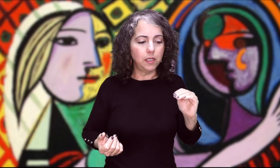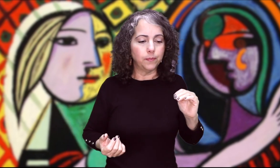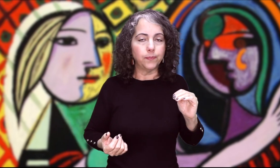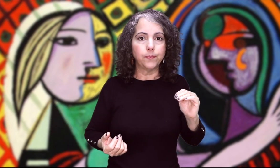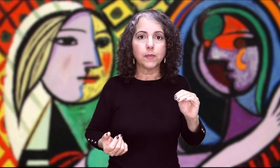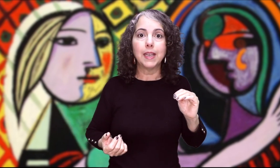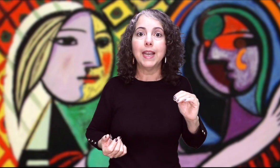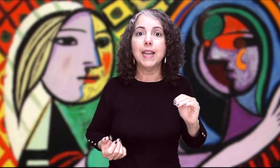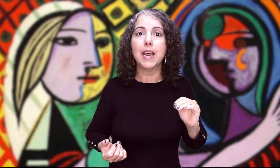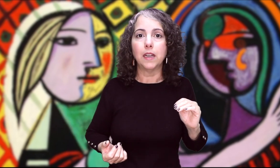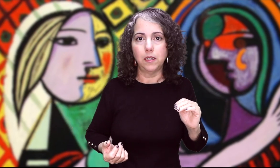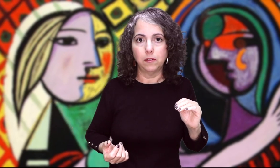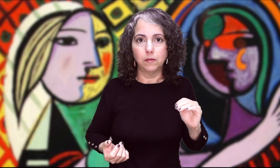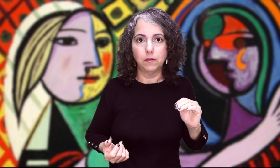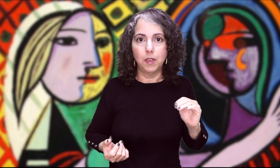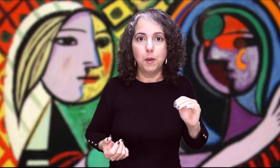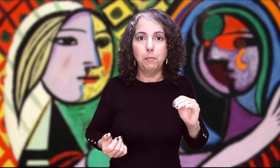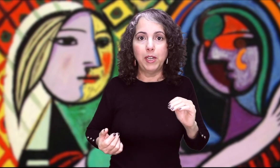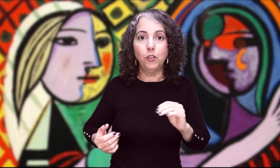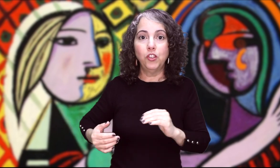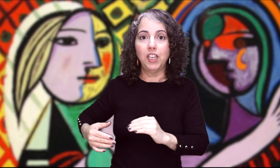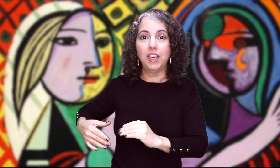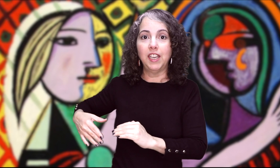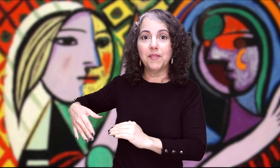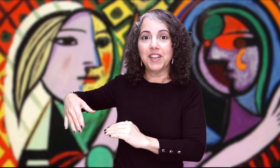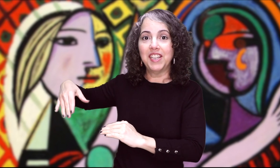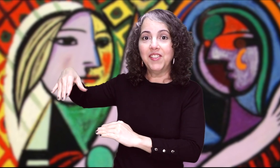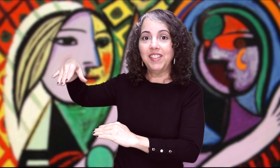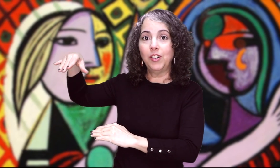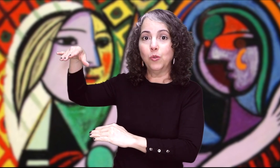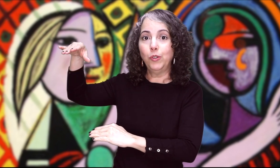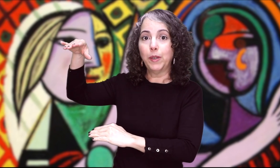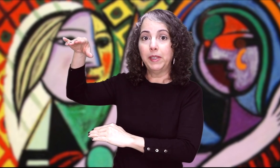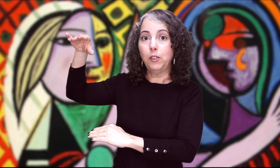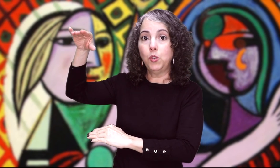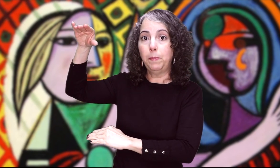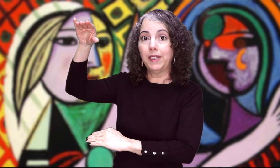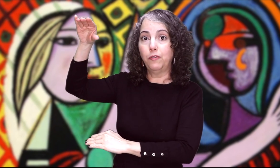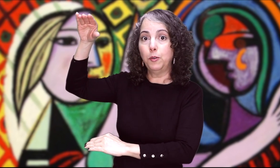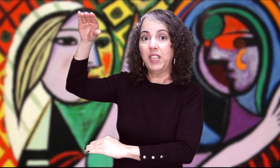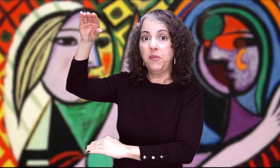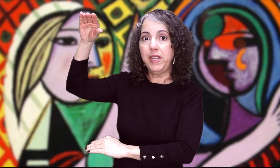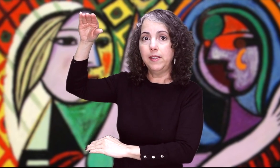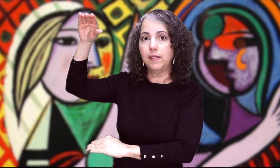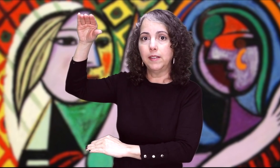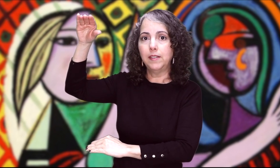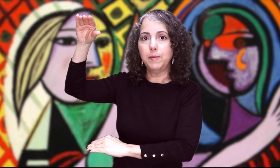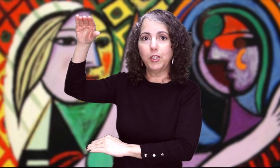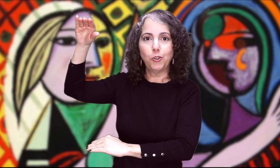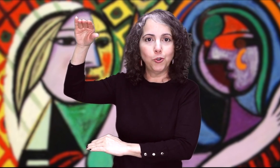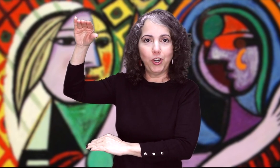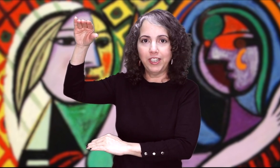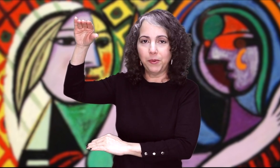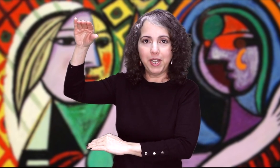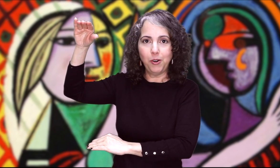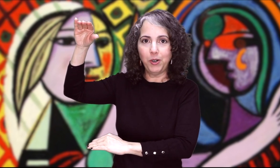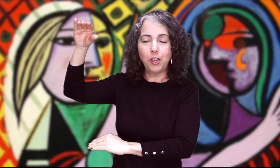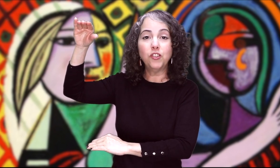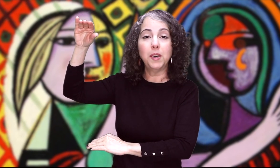enana Pero se mandaba hacer con unos zapateros unas plataformas de 20 centímetros Con las que había logrado ser